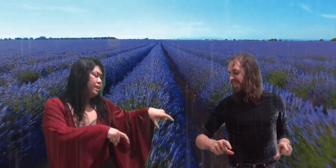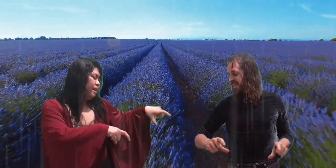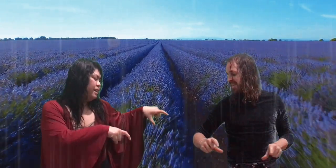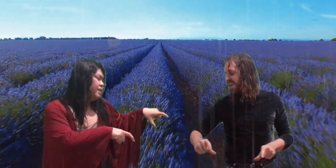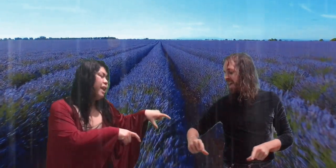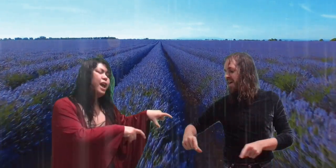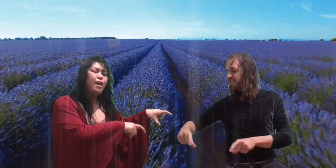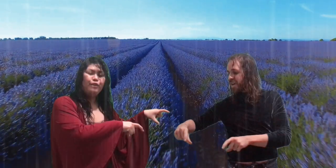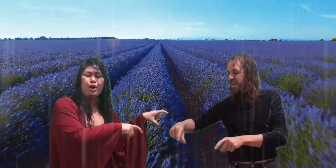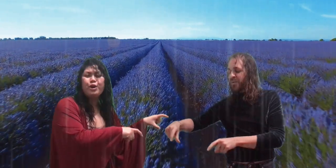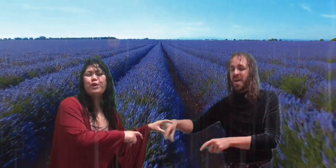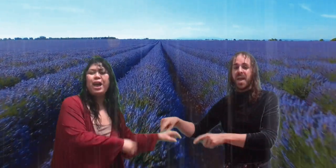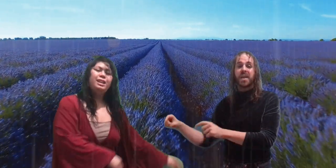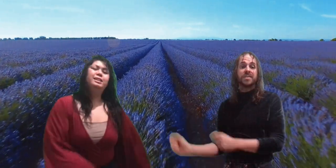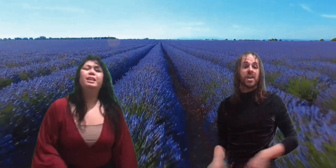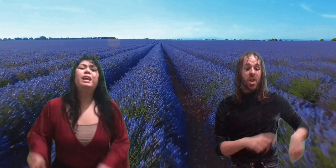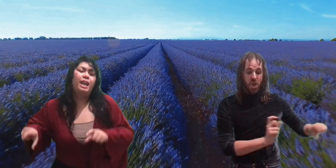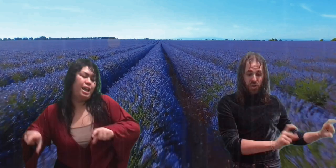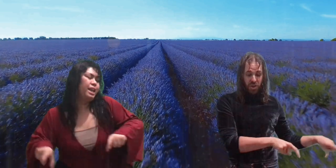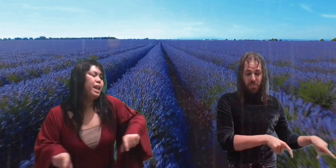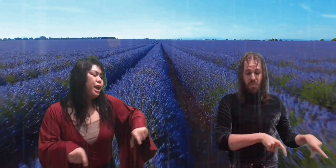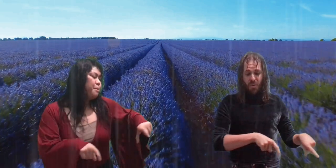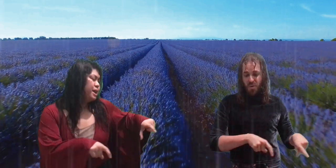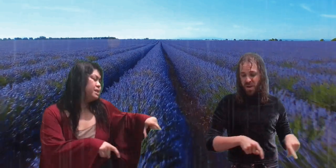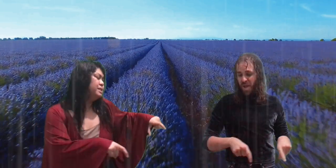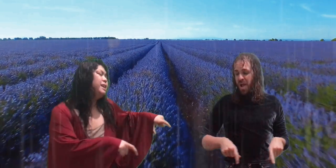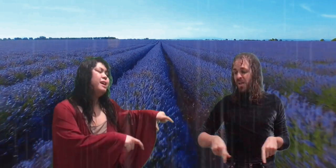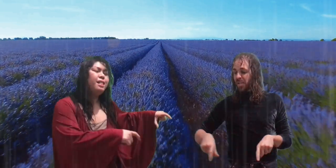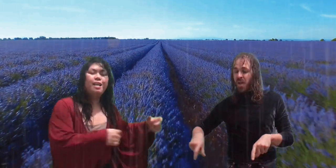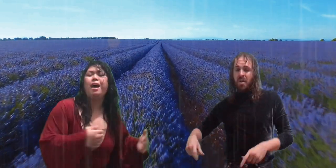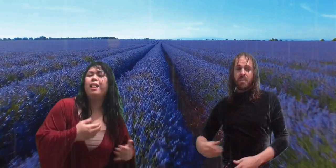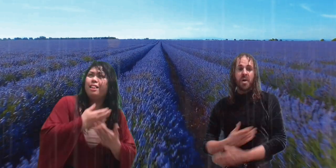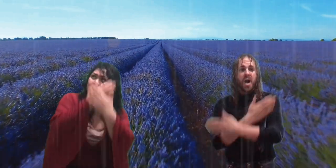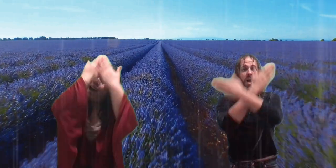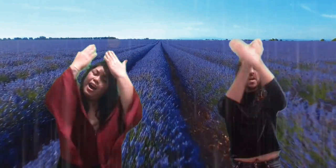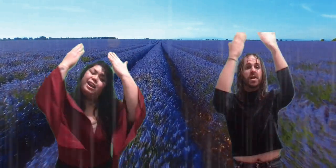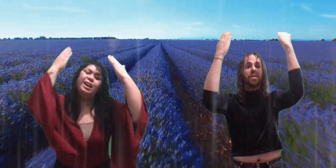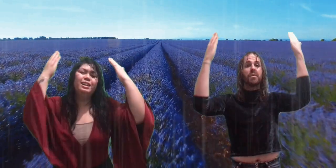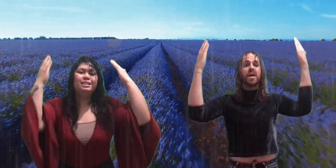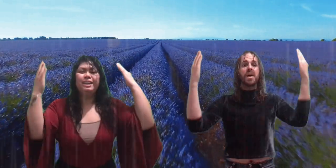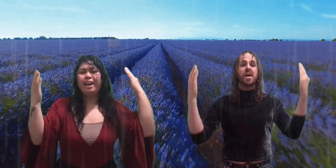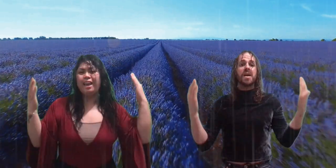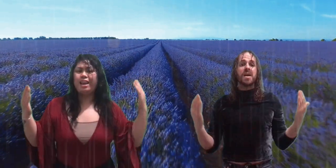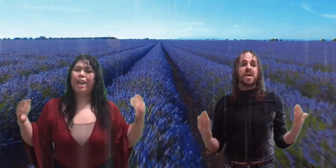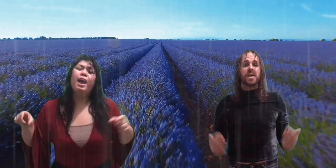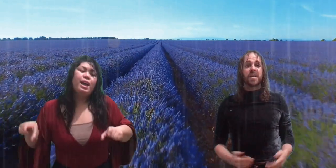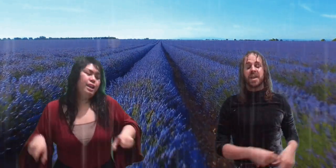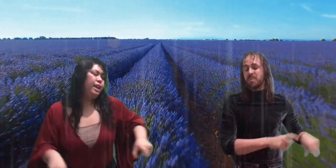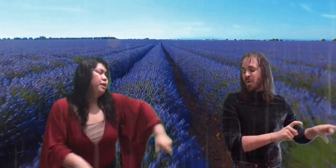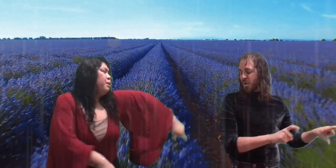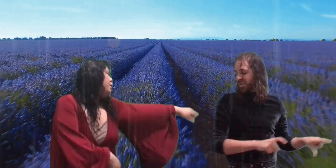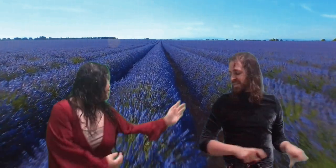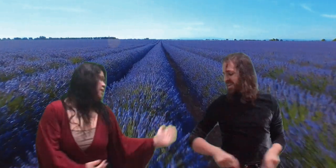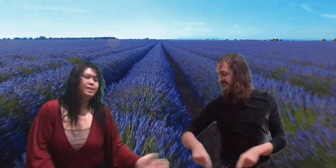it's never ending Keep on till the light of day Keep on